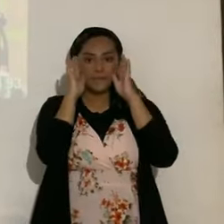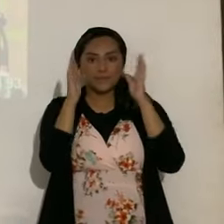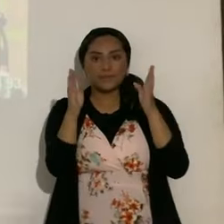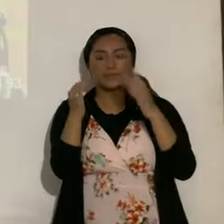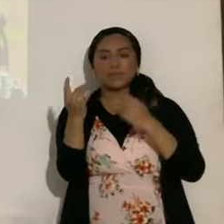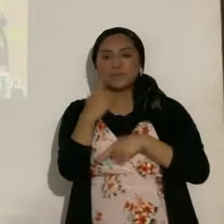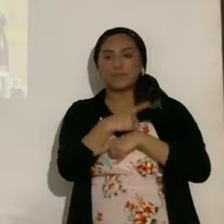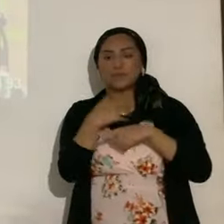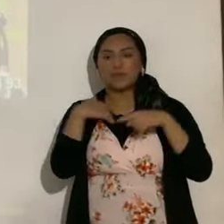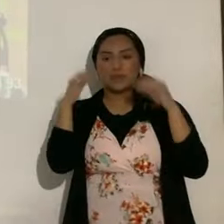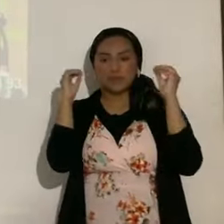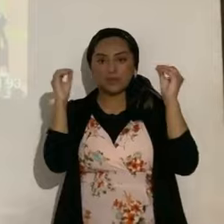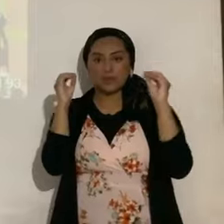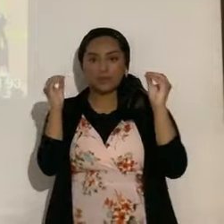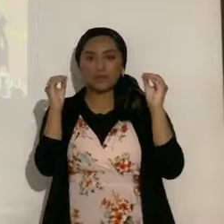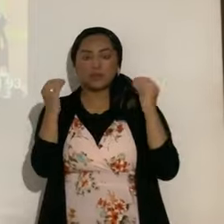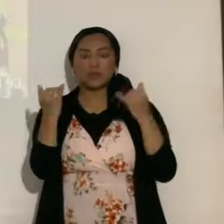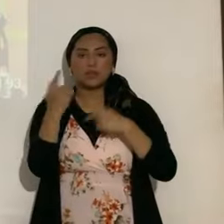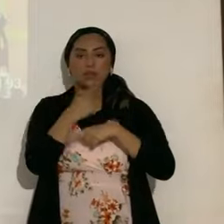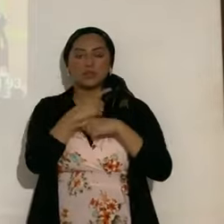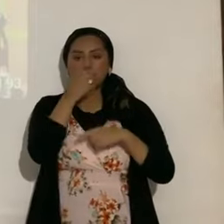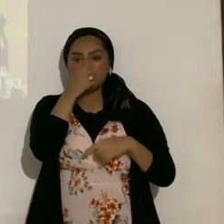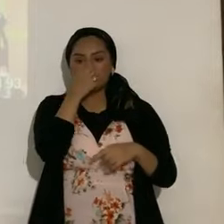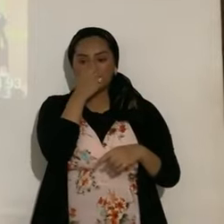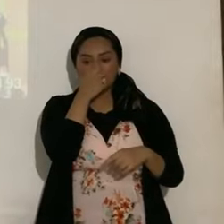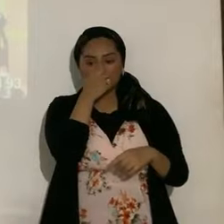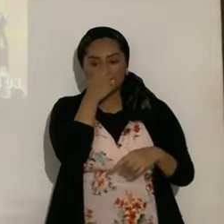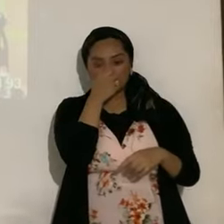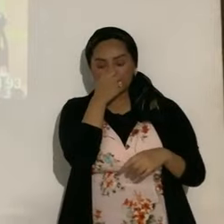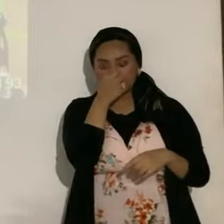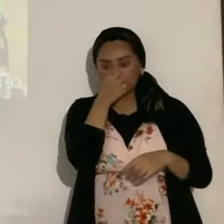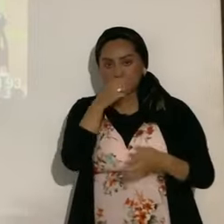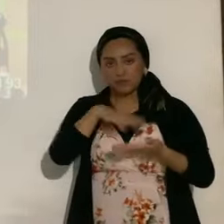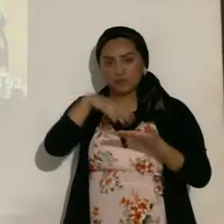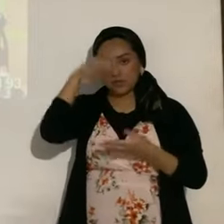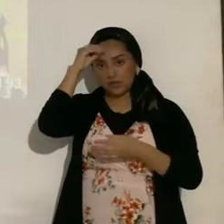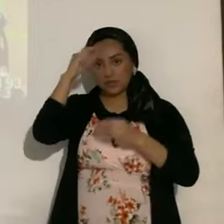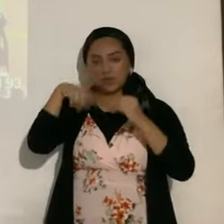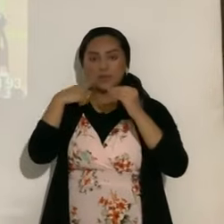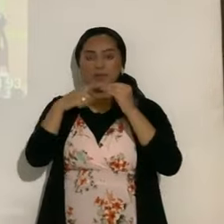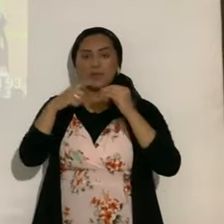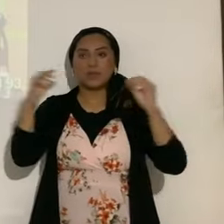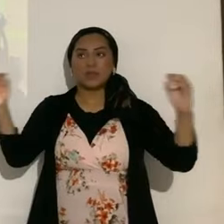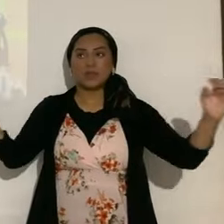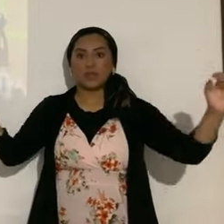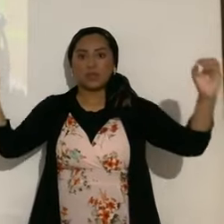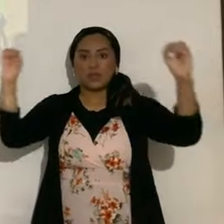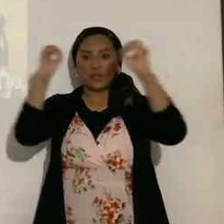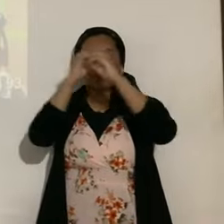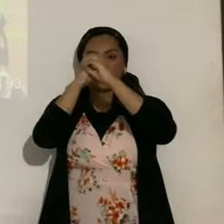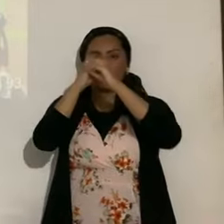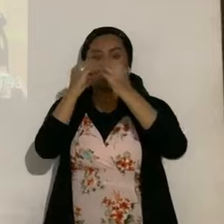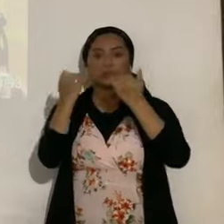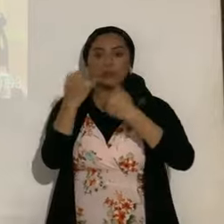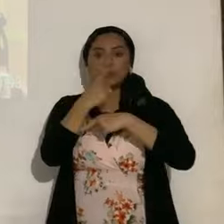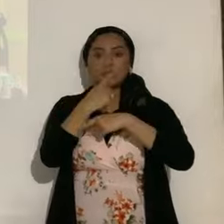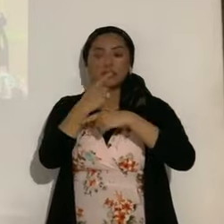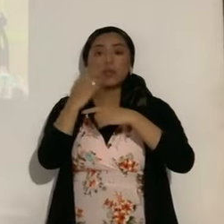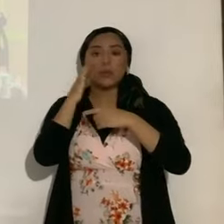ministrar el día de hoy, escuchen todos. Vamos a ver sobre el eclipse híbrido, ¿sí? Este eclipse híbrido que va a ser el